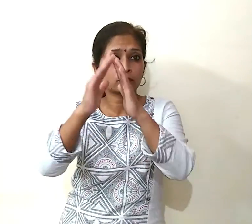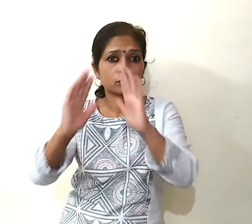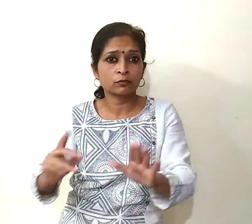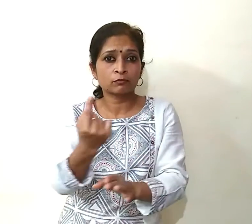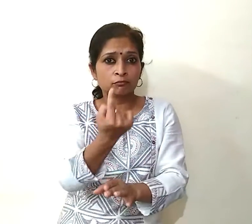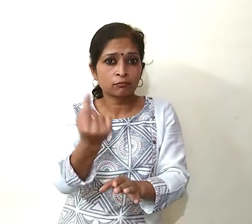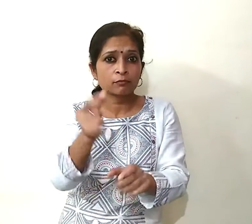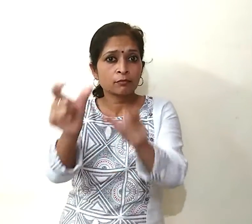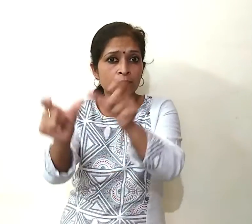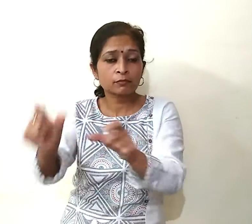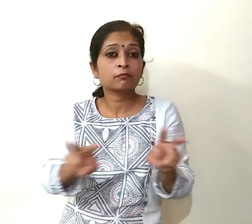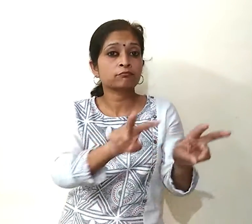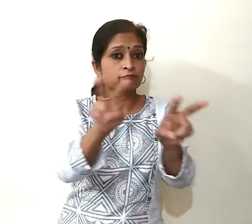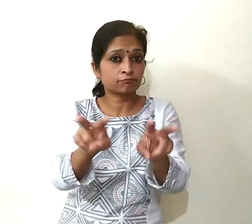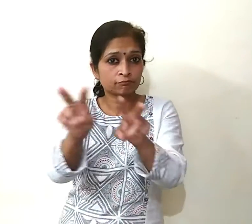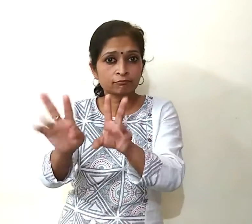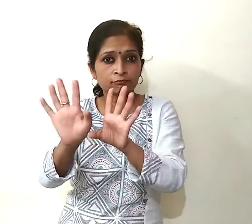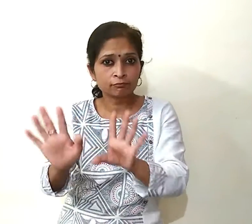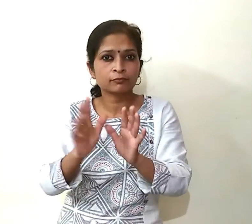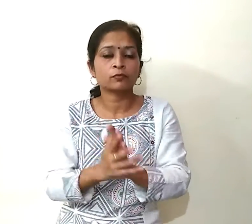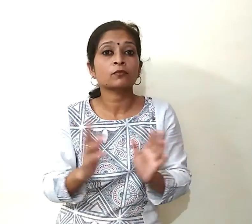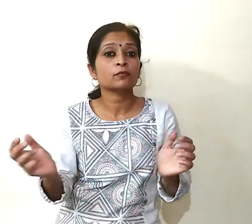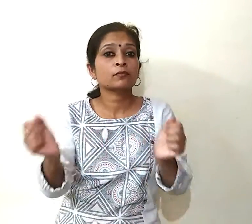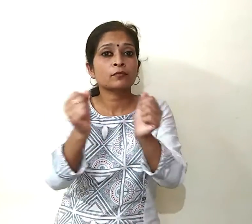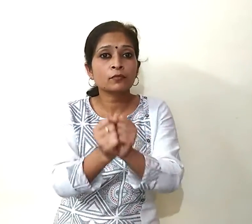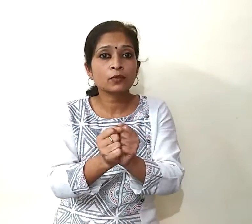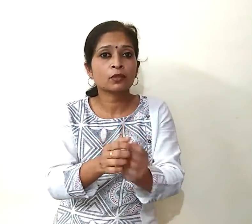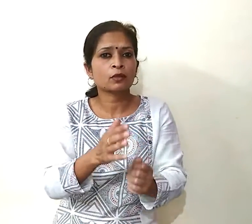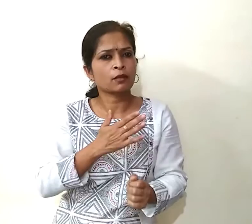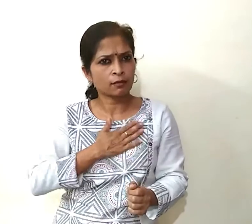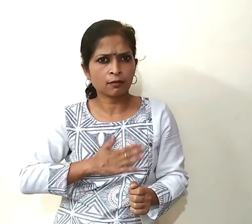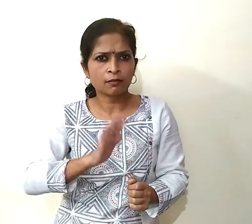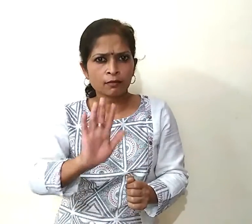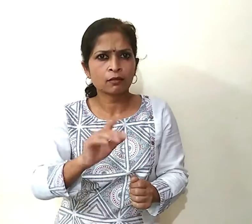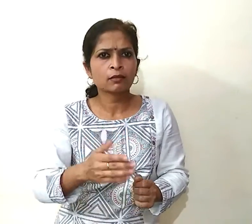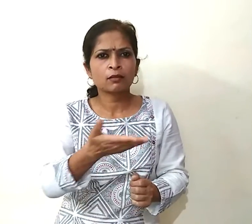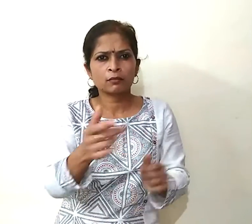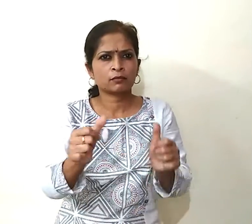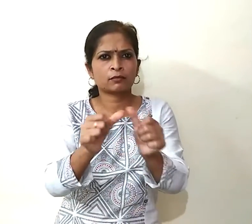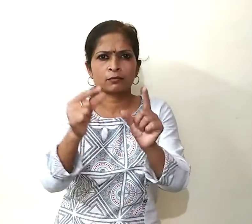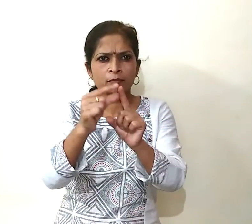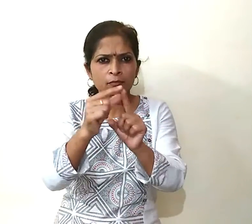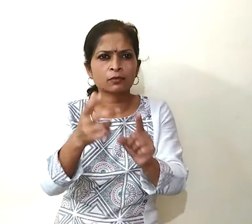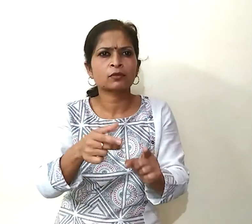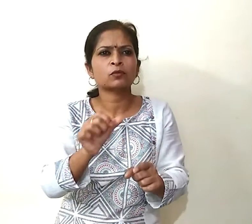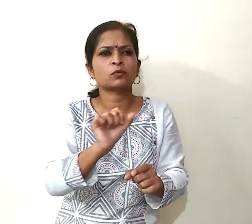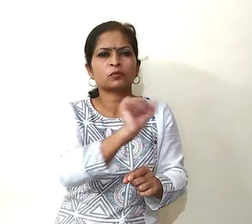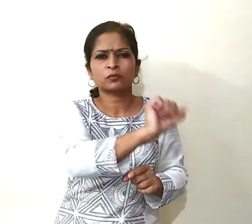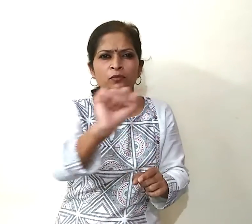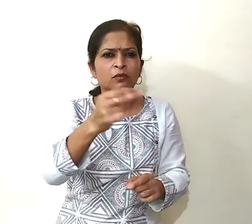पर रखे गए लोगों पर नजर रख रही है साथी आशवासन भी देती है कि इस एप को यूजर्स की निजिता को ध्यान में